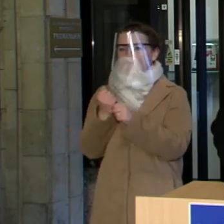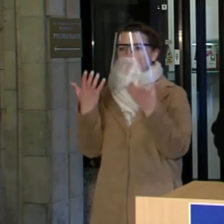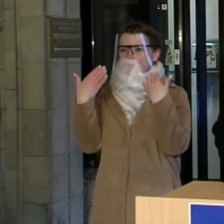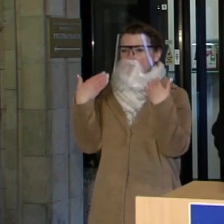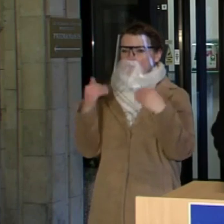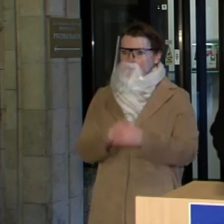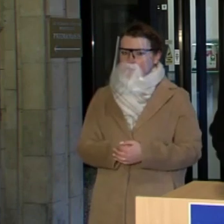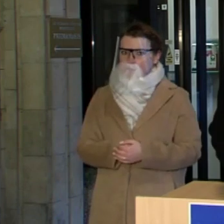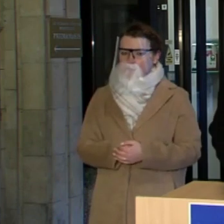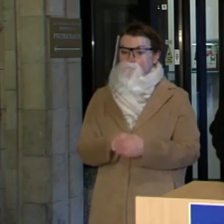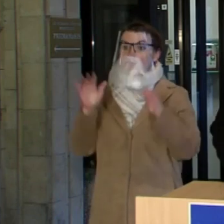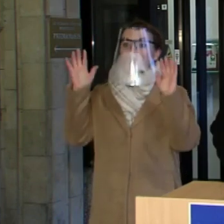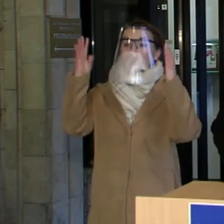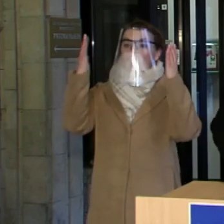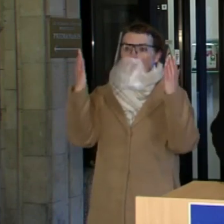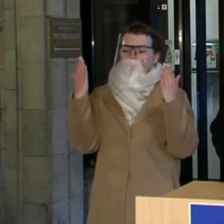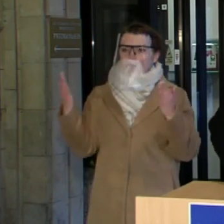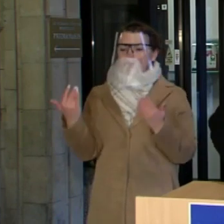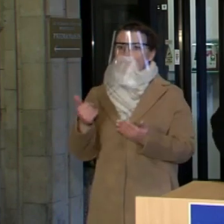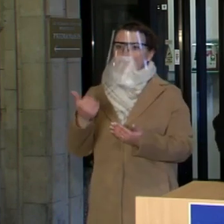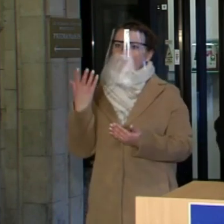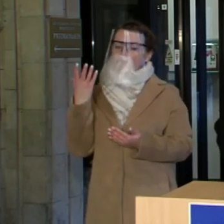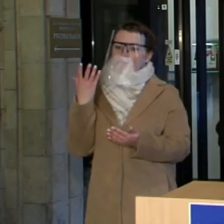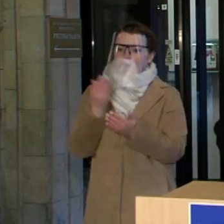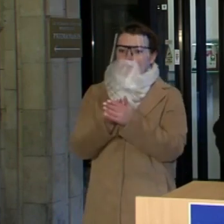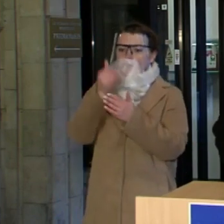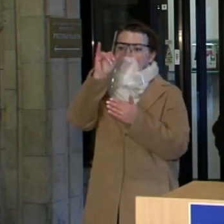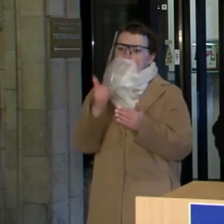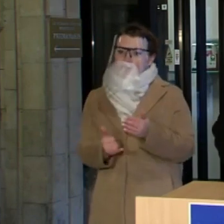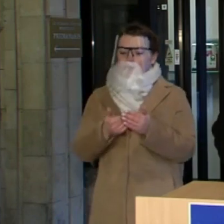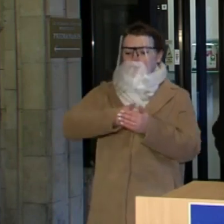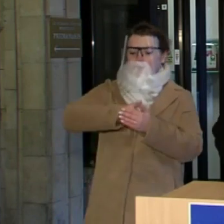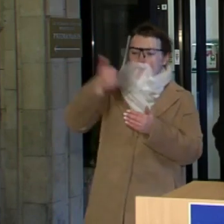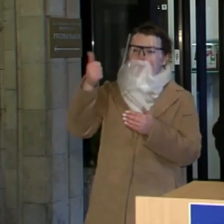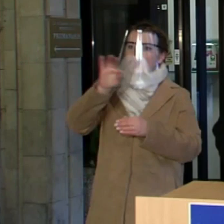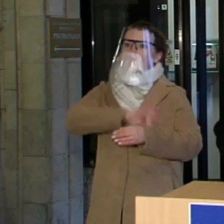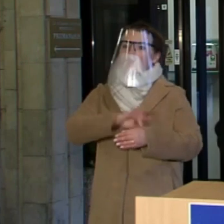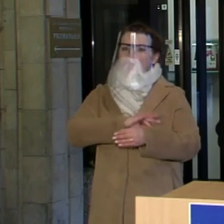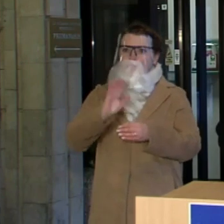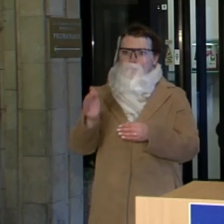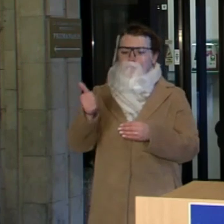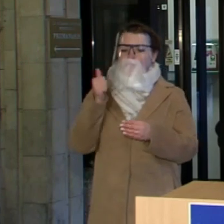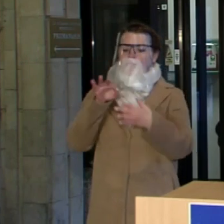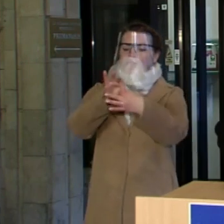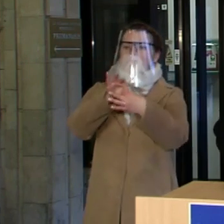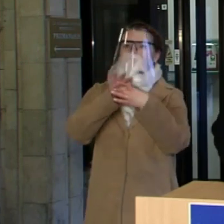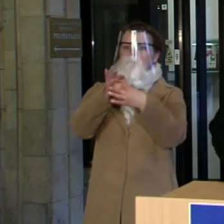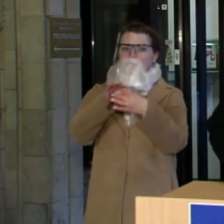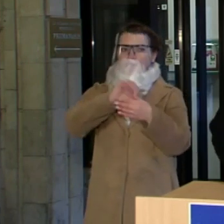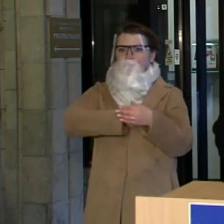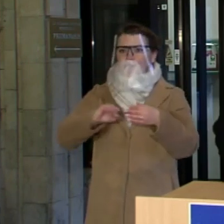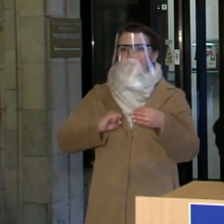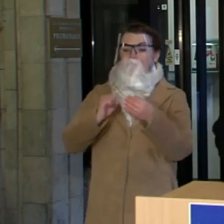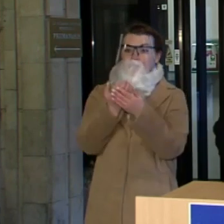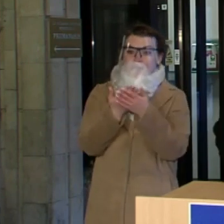Jeigu jis išnaudos dabar susidariusias palankesnės aplinkybės savo santykiam sugydymo įstaigomis